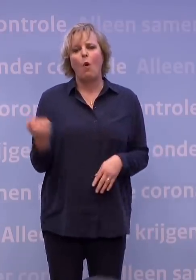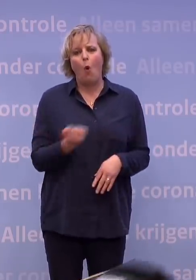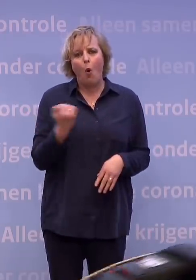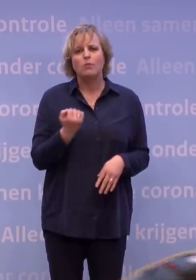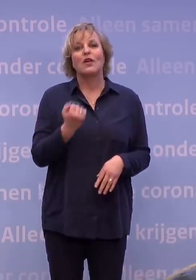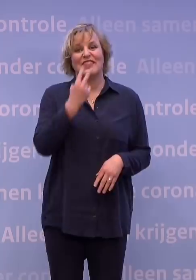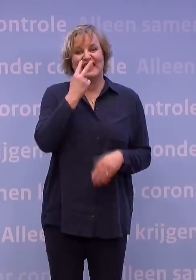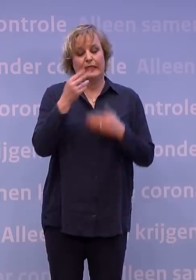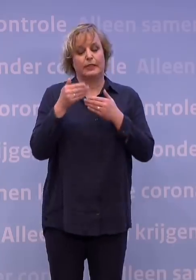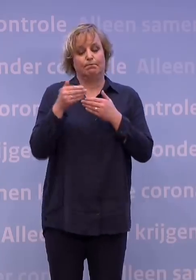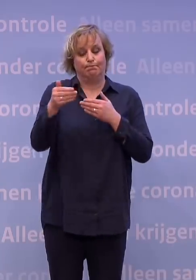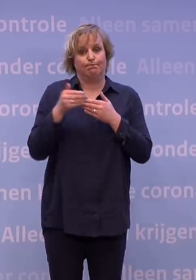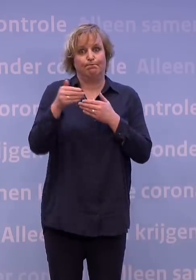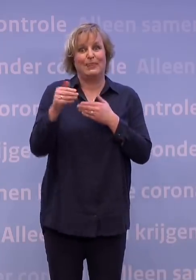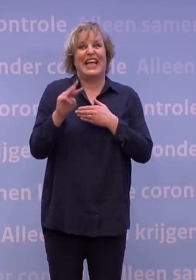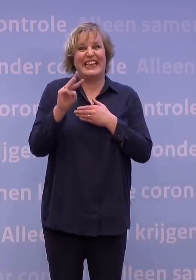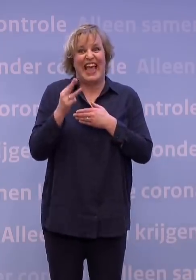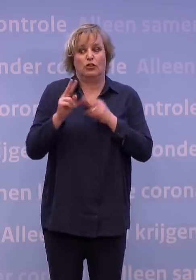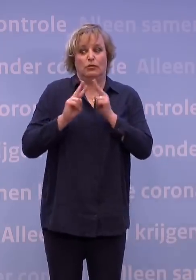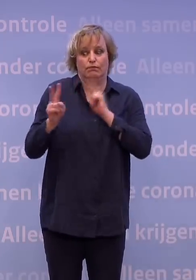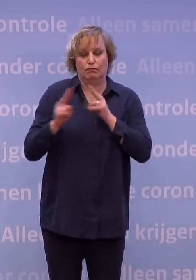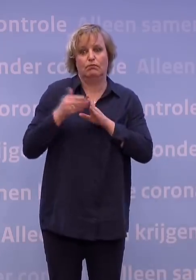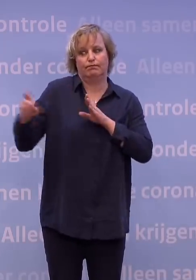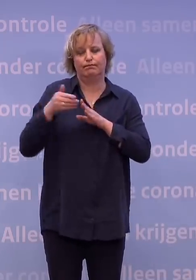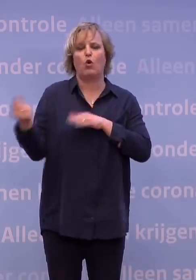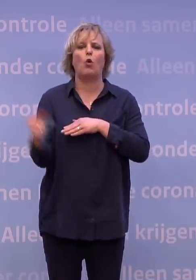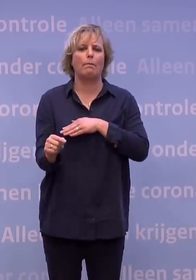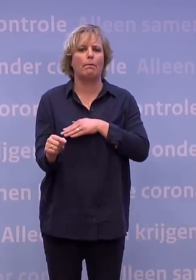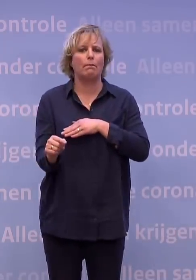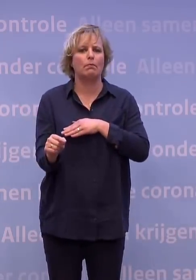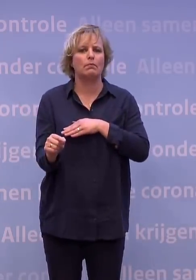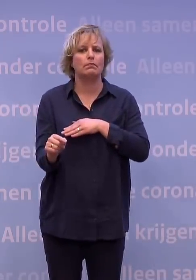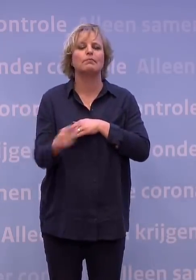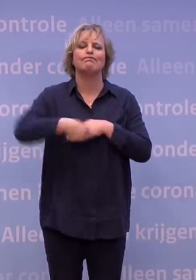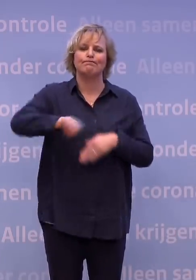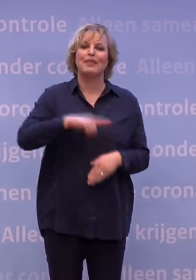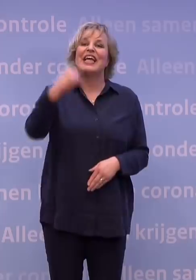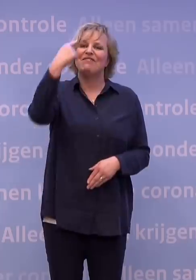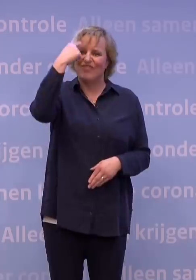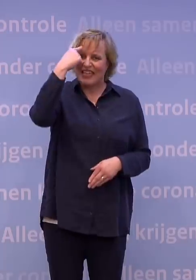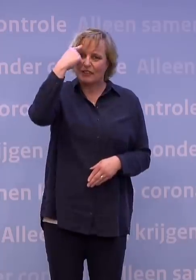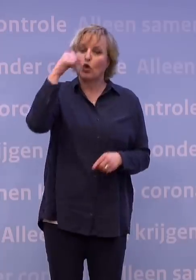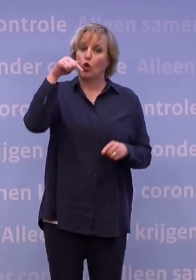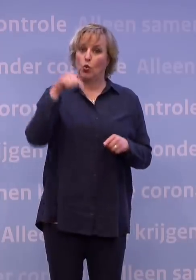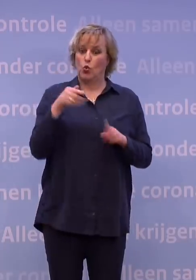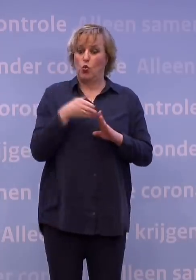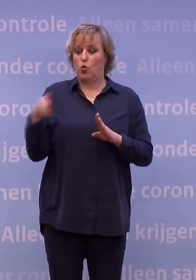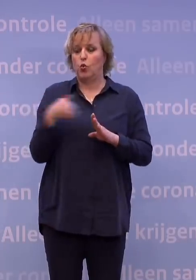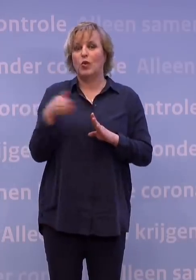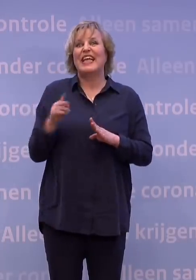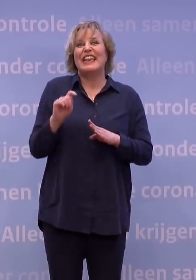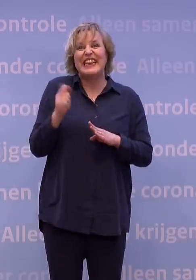dat die derde golf op ons afkomt. En dat zit zo. We weten dat er inmiddels een nieuwe, veel besmettelijker